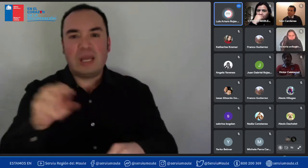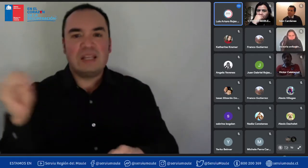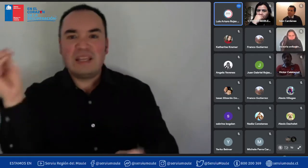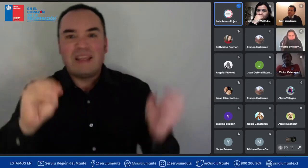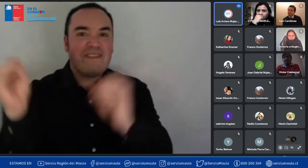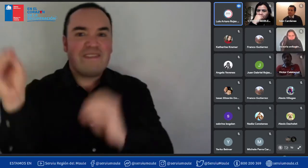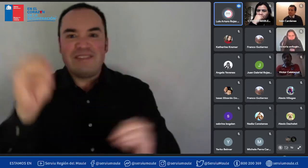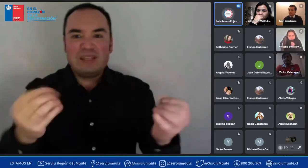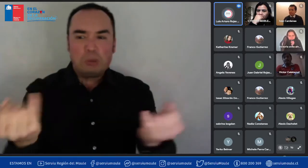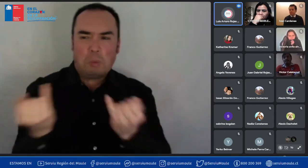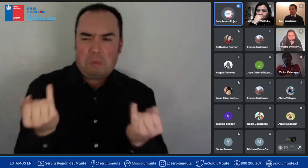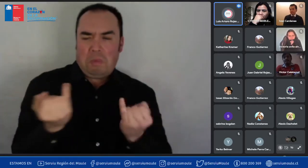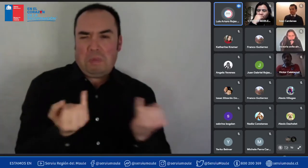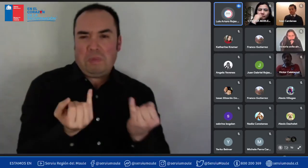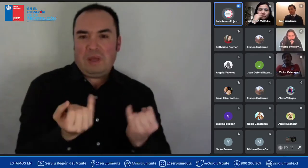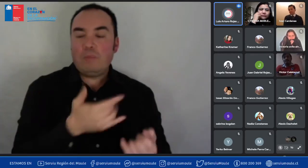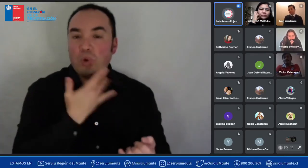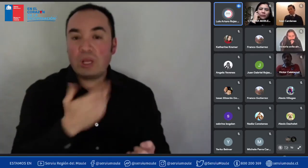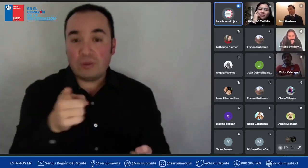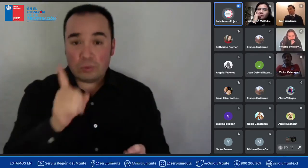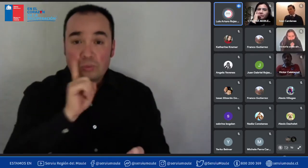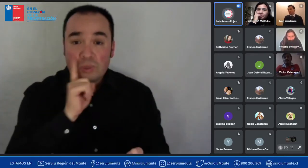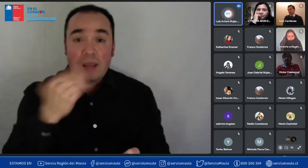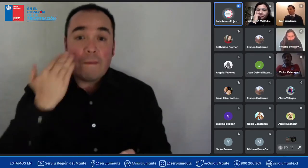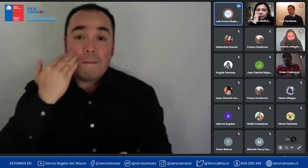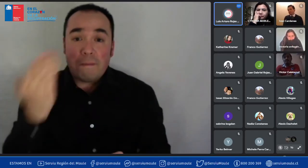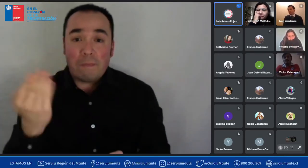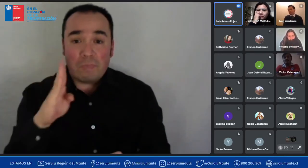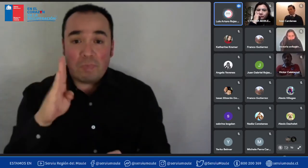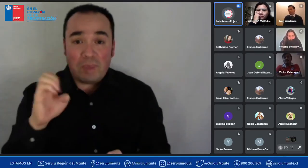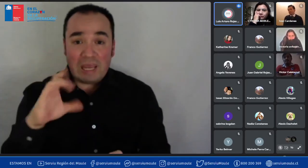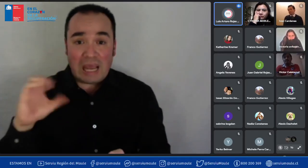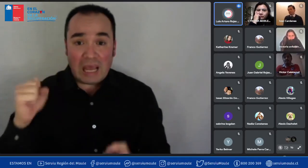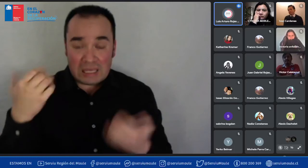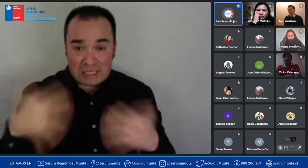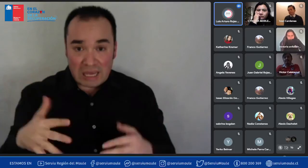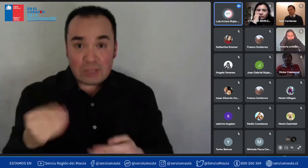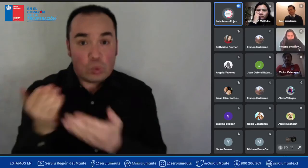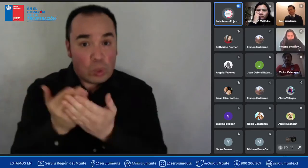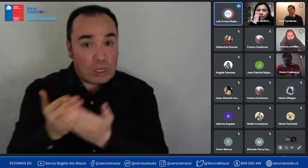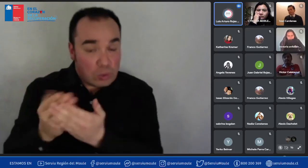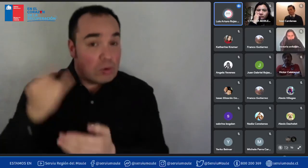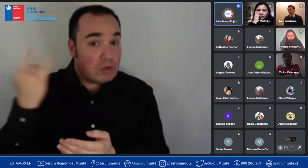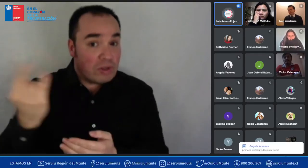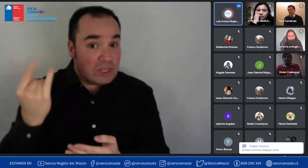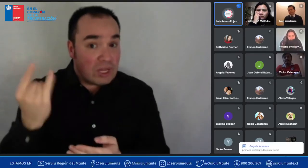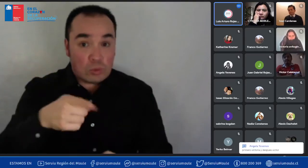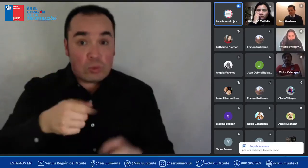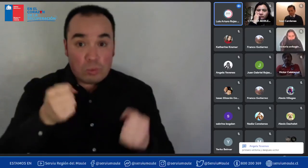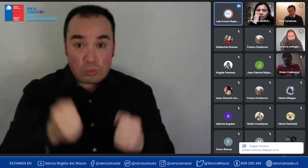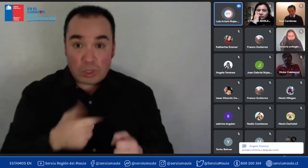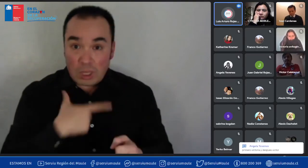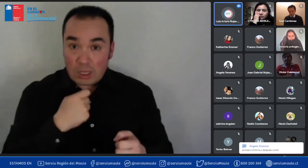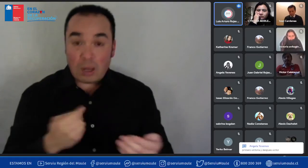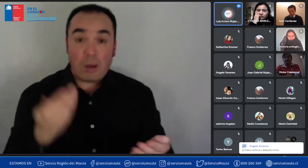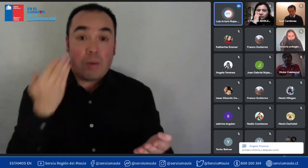estudiando y por alguna razón ella postulará subsidio esa beca no la va a perder ya por otra parte